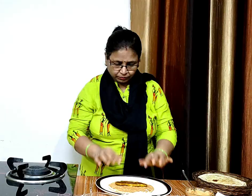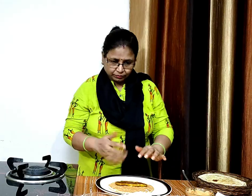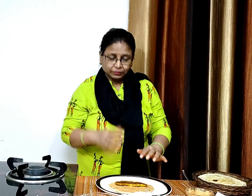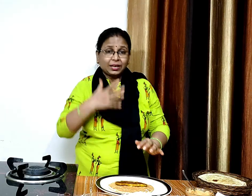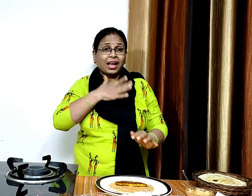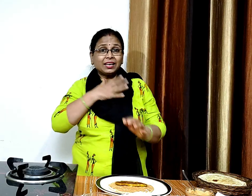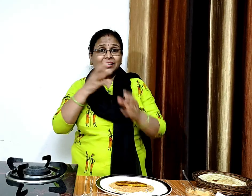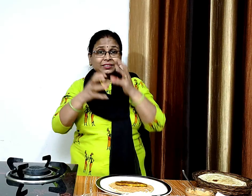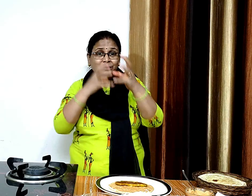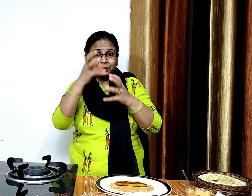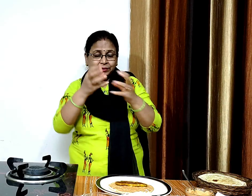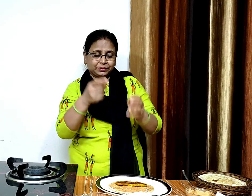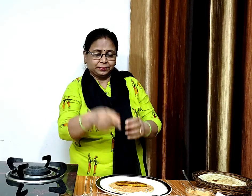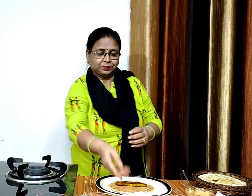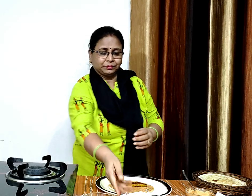अब कुछ कटी हुई बन गोबी